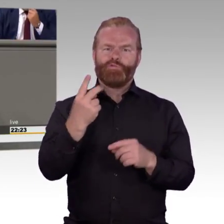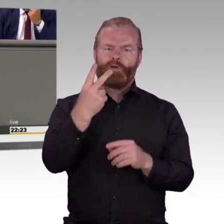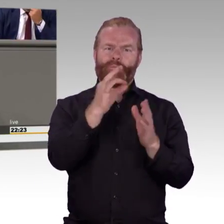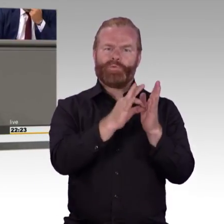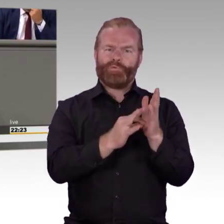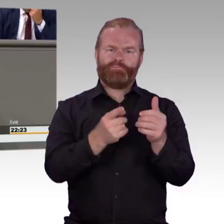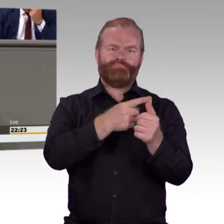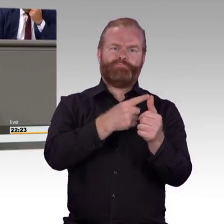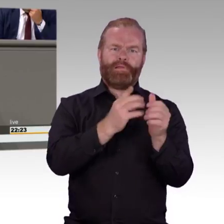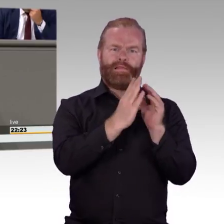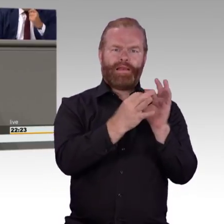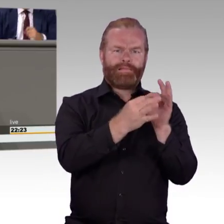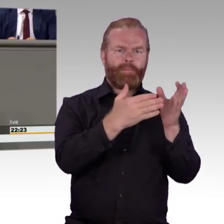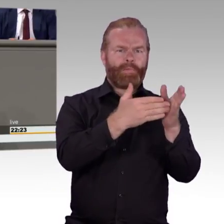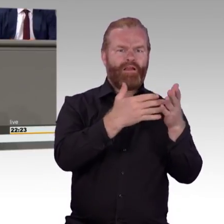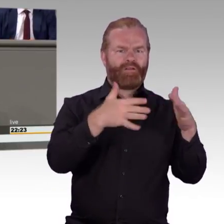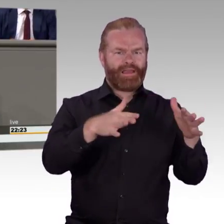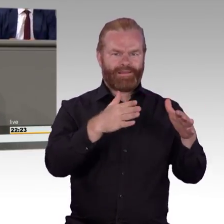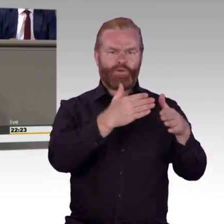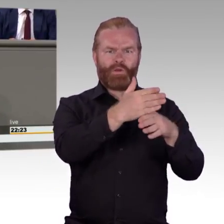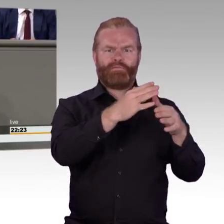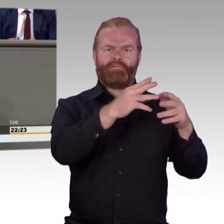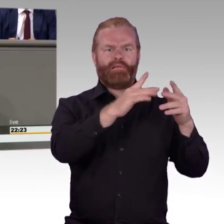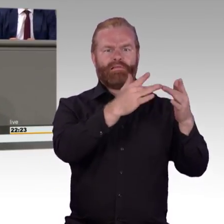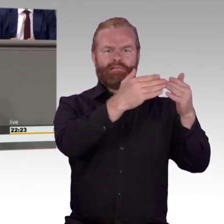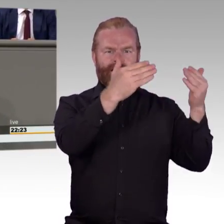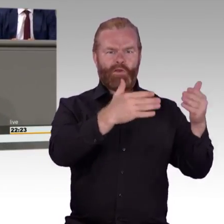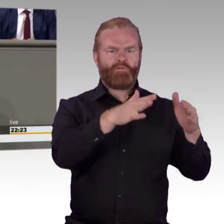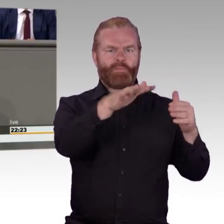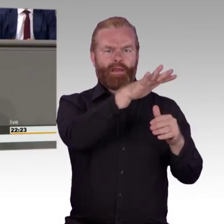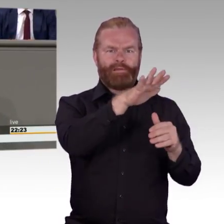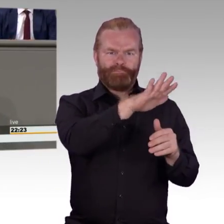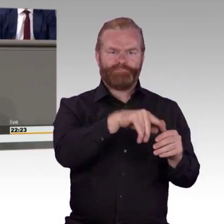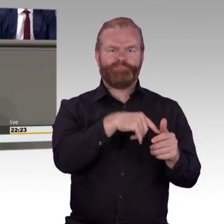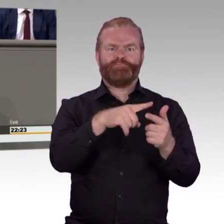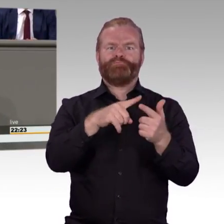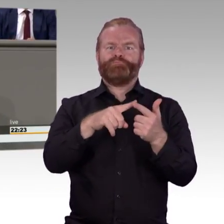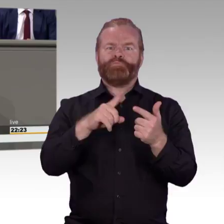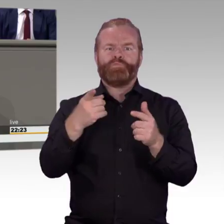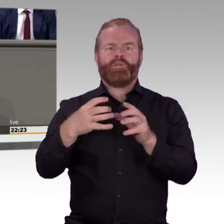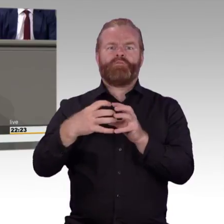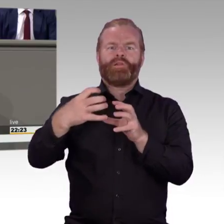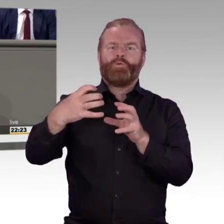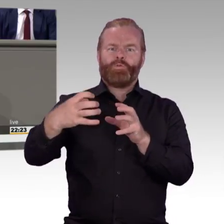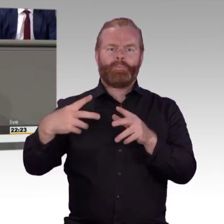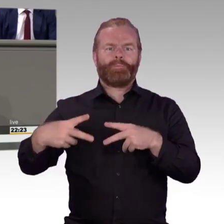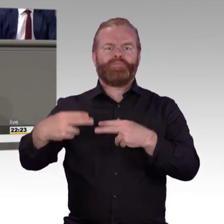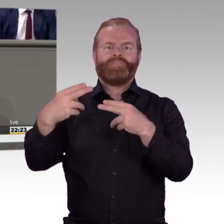lieben Kolleginnen und Kollegen, berühren den Wesenskern der sozialen Marktwirtschaft, die den Menschen in den Mittelpunkt